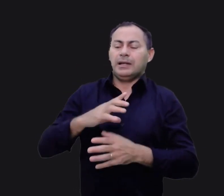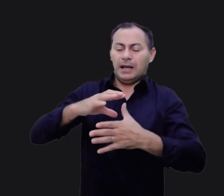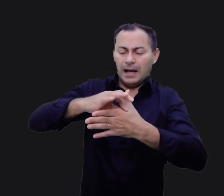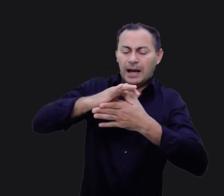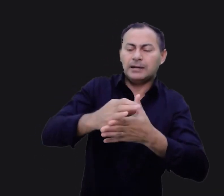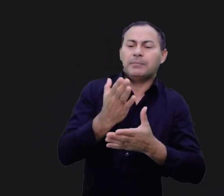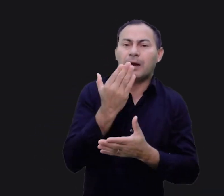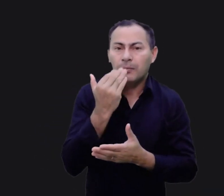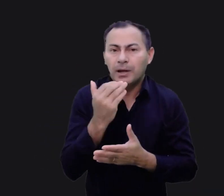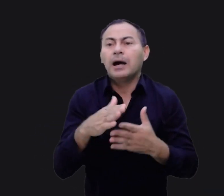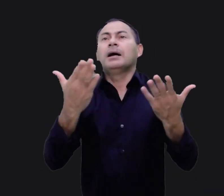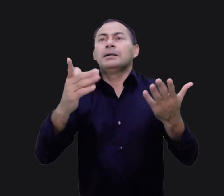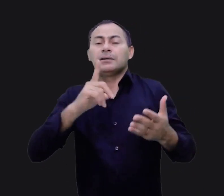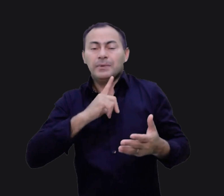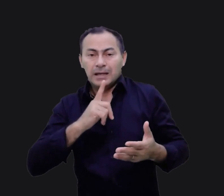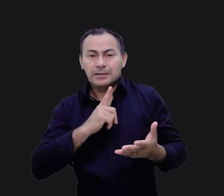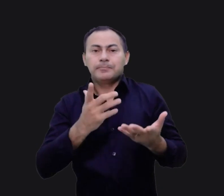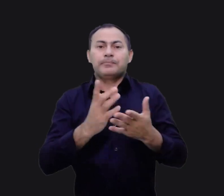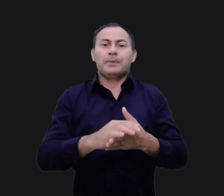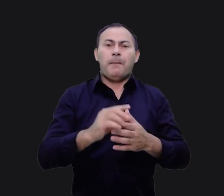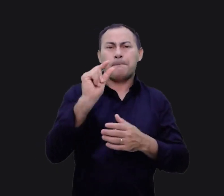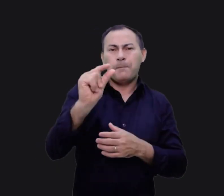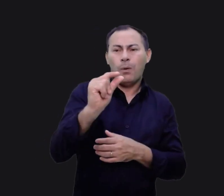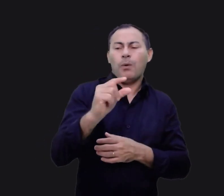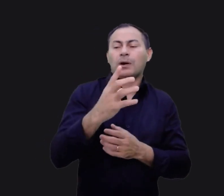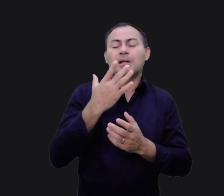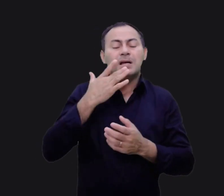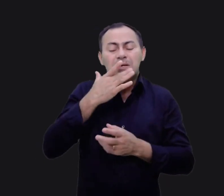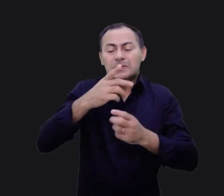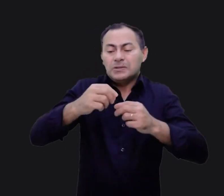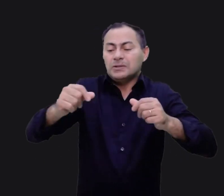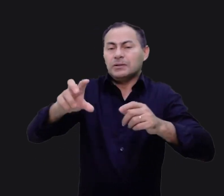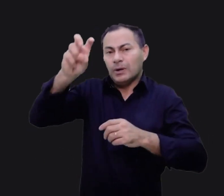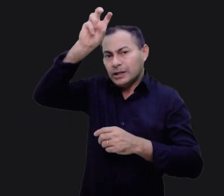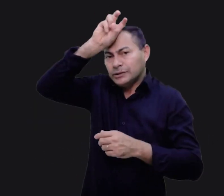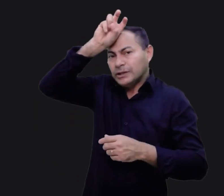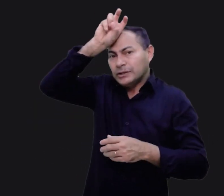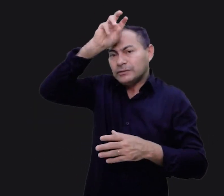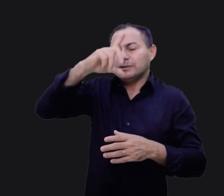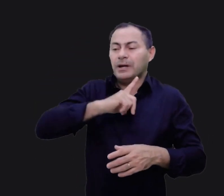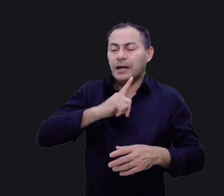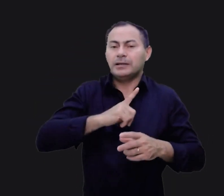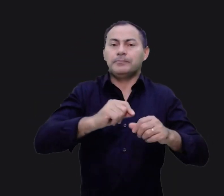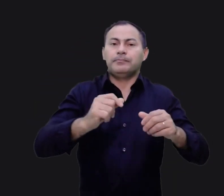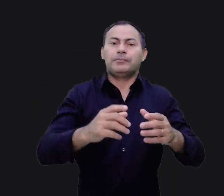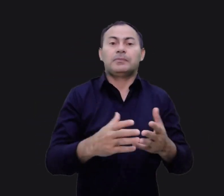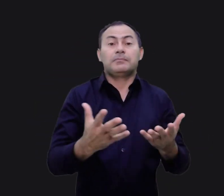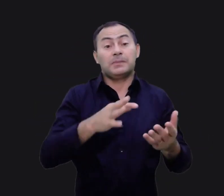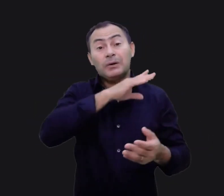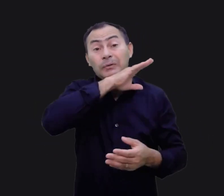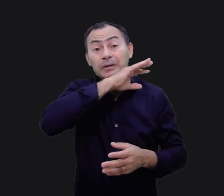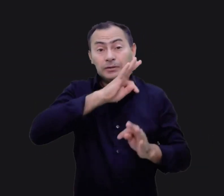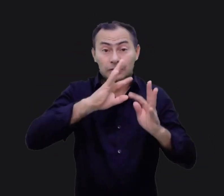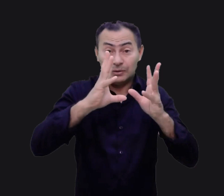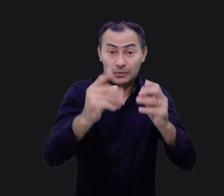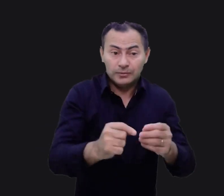carne para comer. Ah, se tivéssemos um pouco das delícias do Egito. O ruim disso tudo